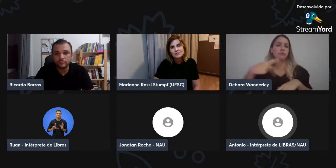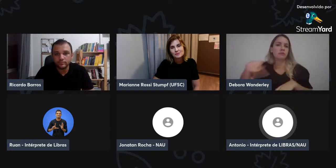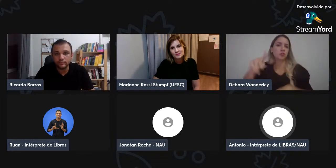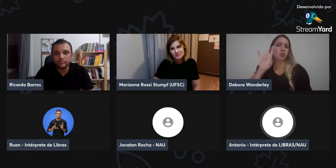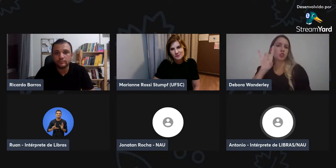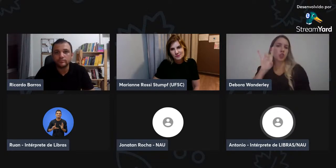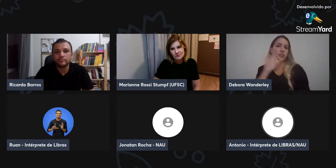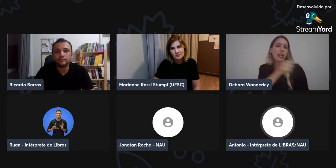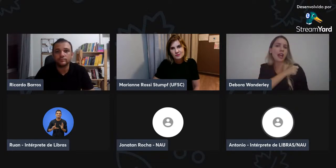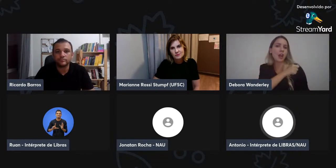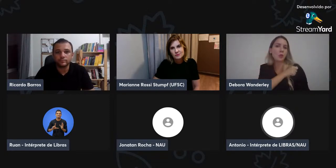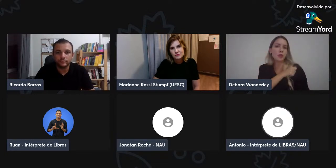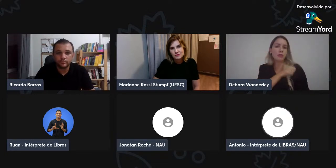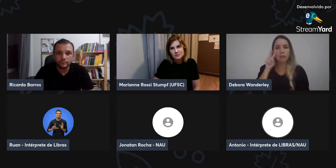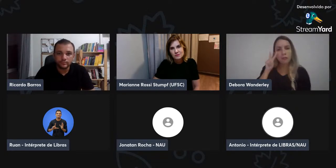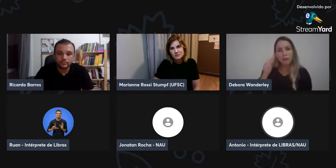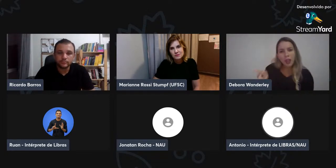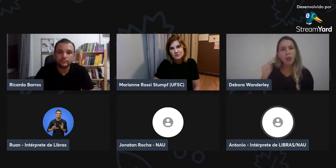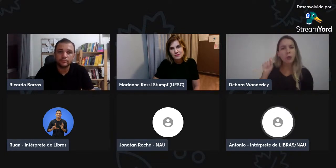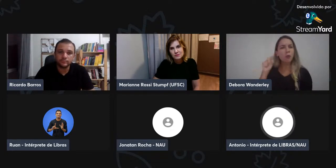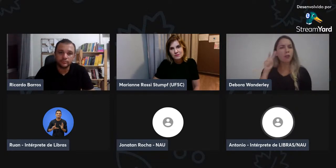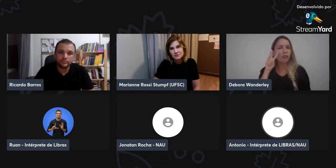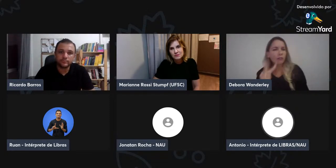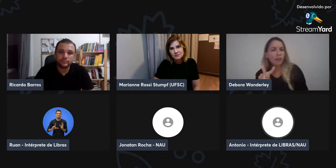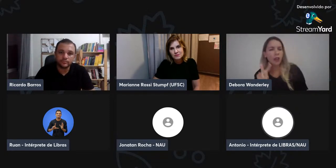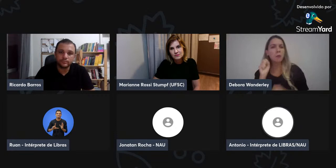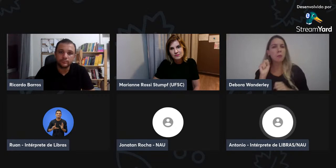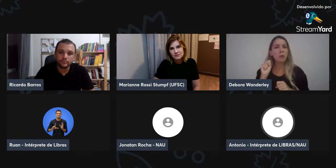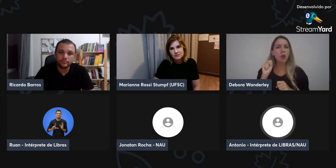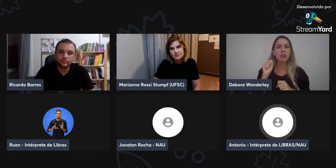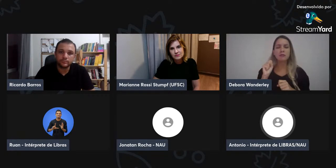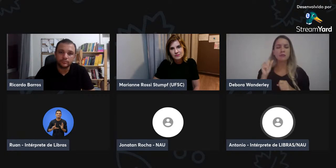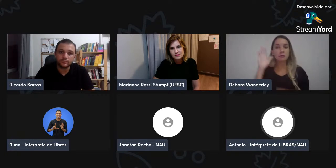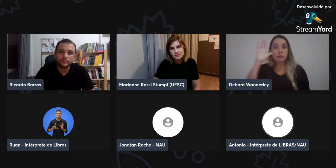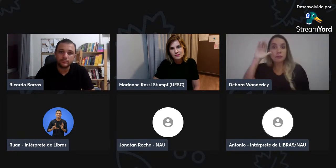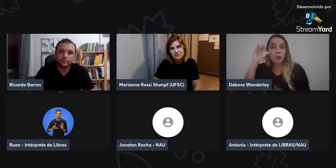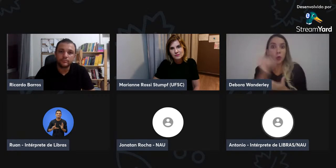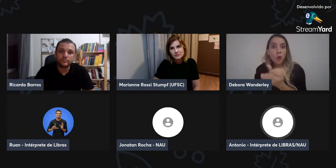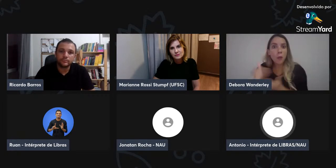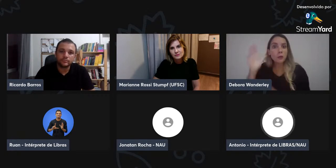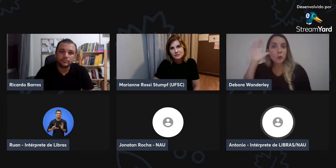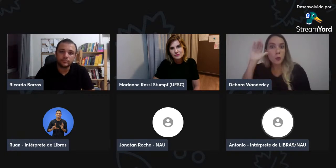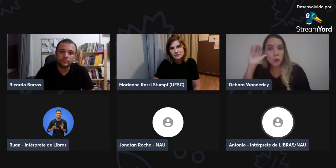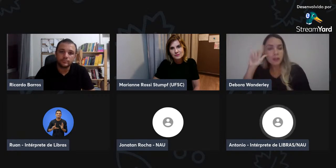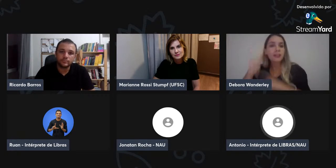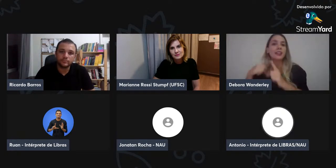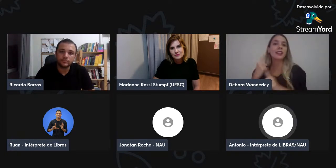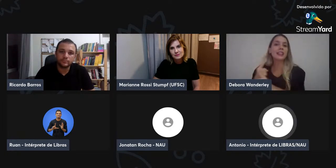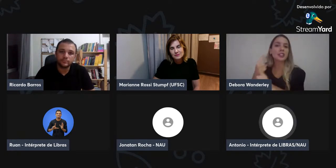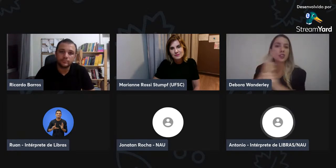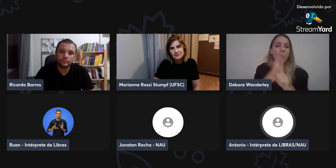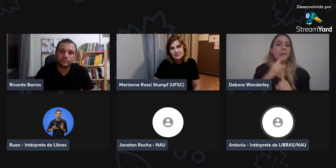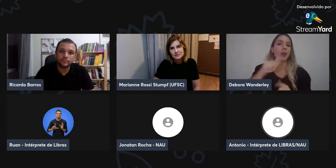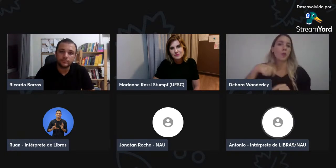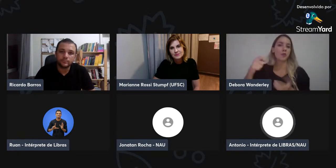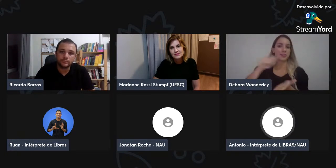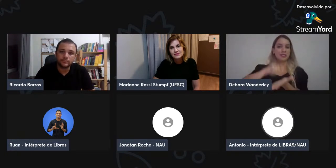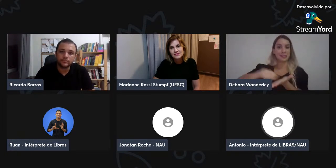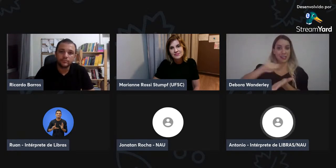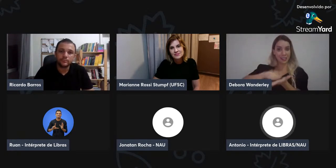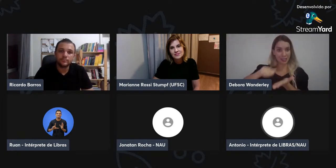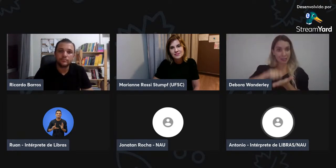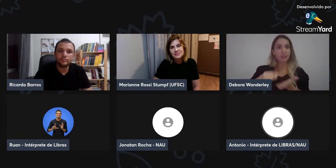brincadeiras pelo prático e tudo mais que alguns alunos visualizam, eles têm curiosidades